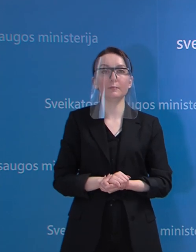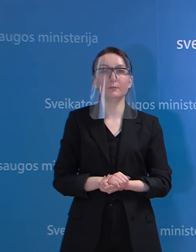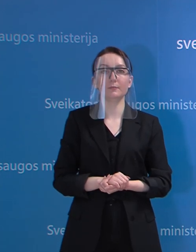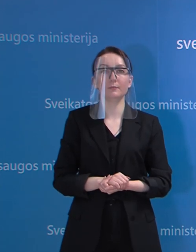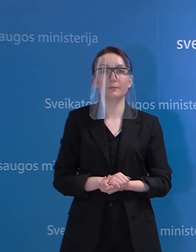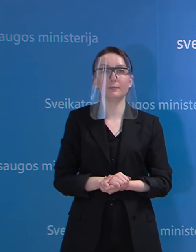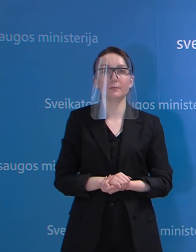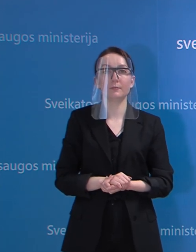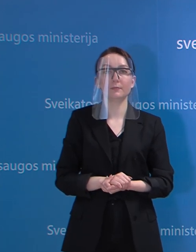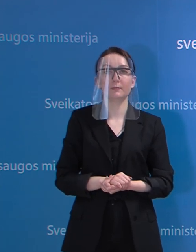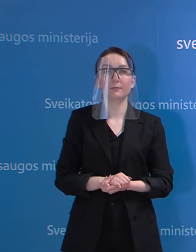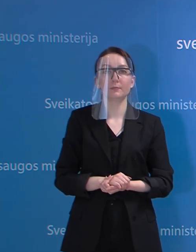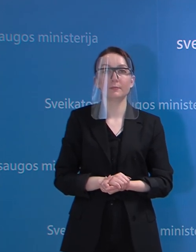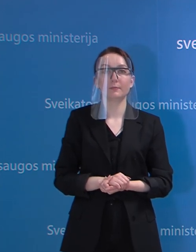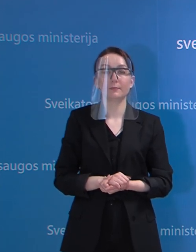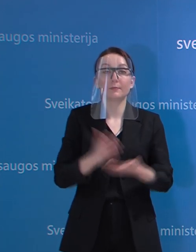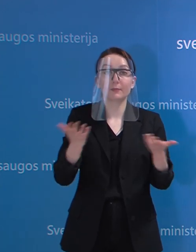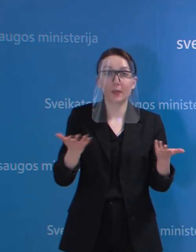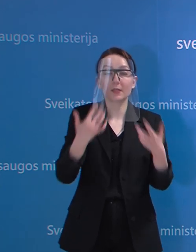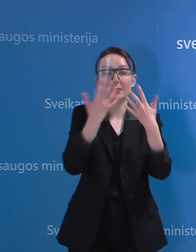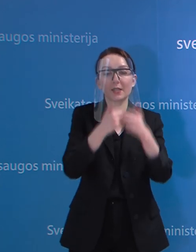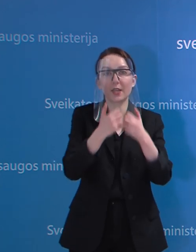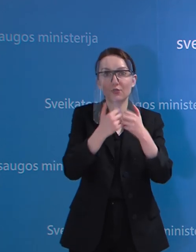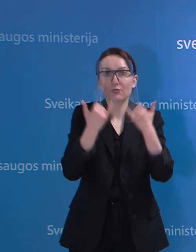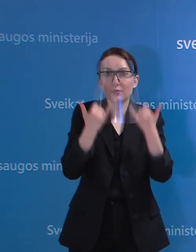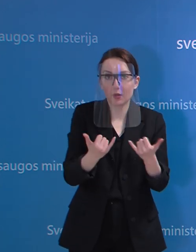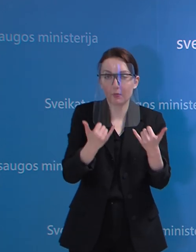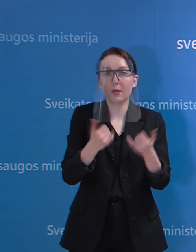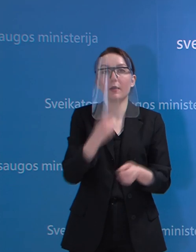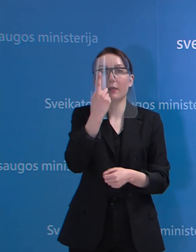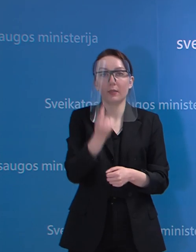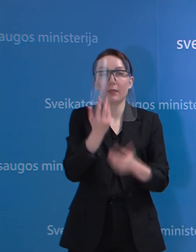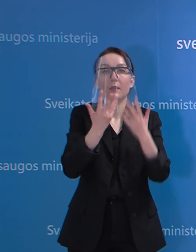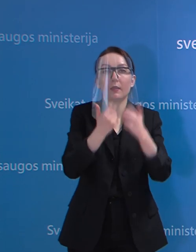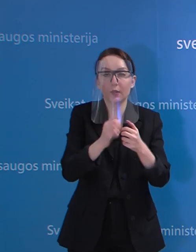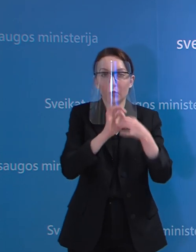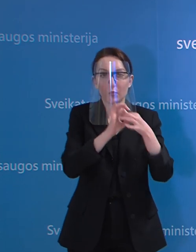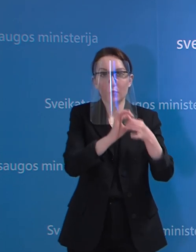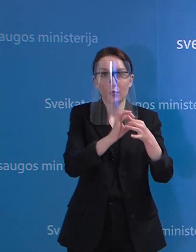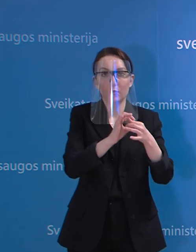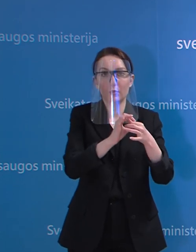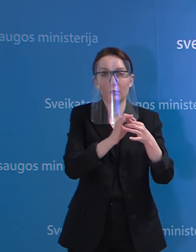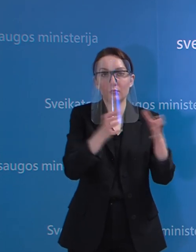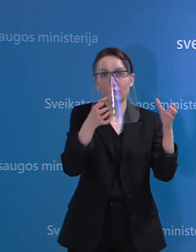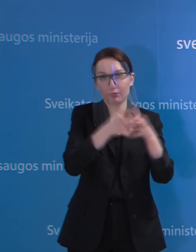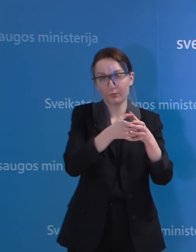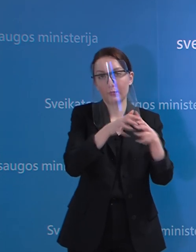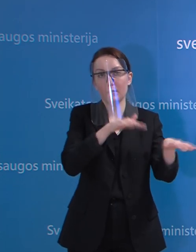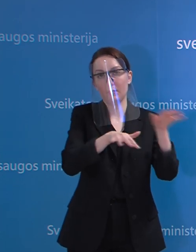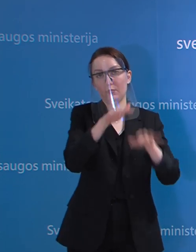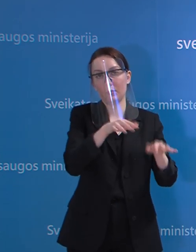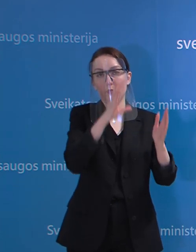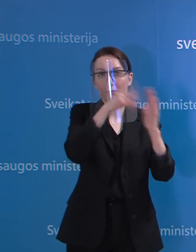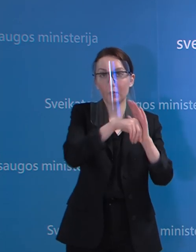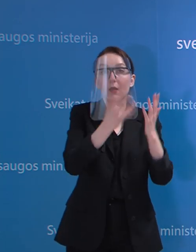Tai tas skaičius, kuris dabar yra atliekamas, yra susijęs, kaip ir sakiau, su objektyviom aplinkybėm,